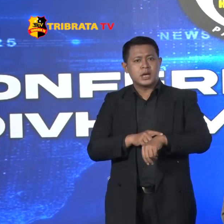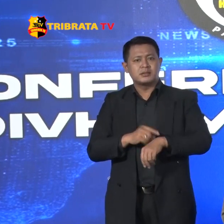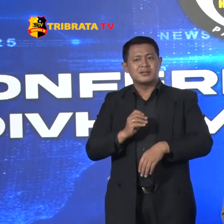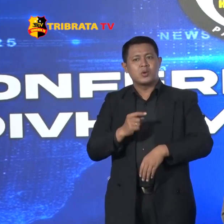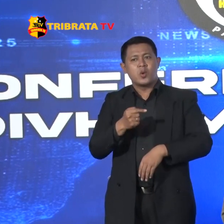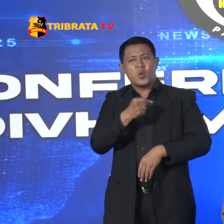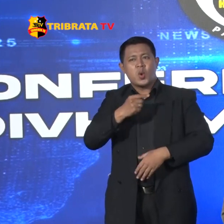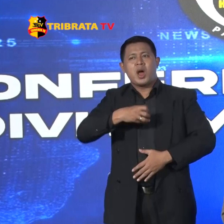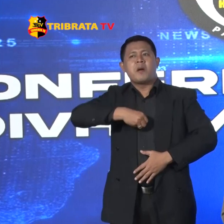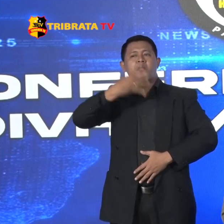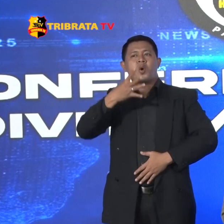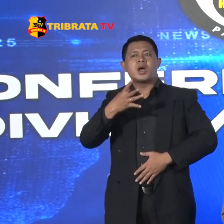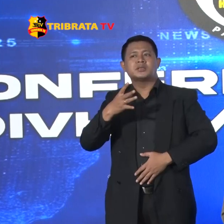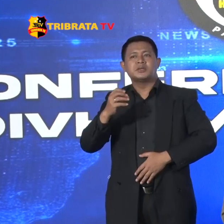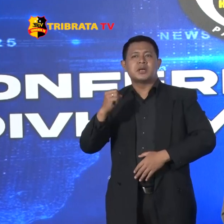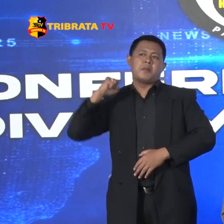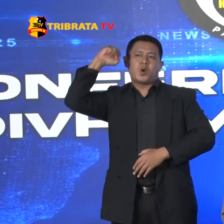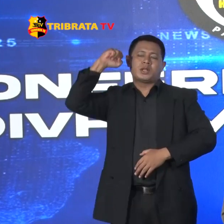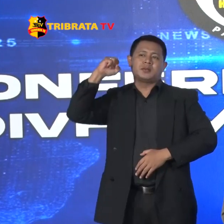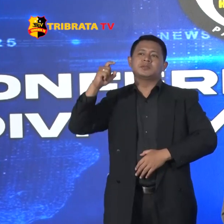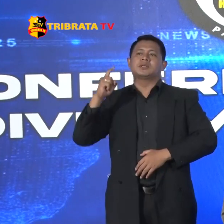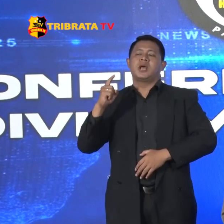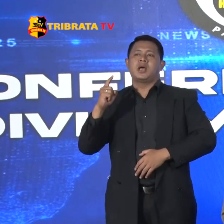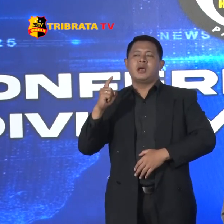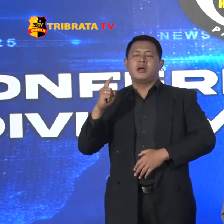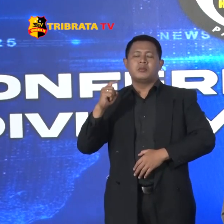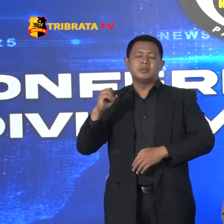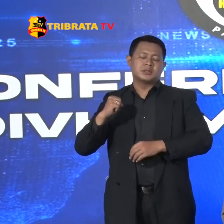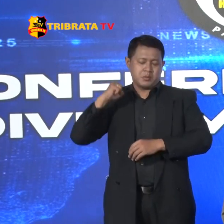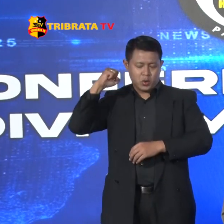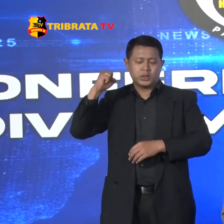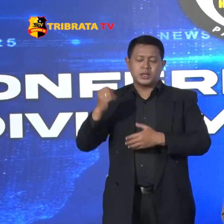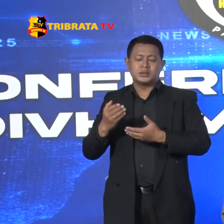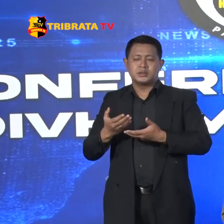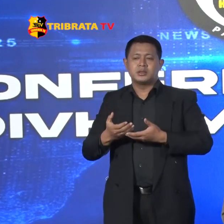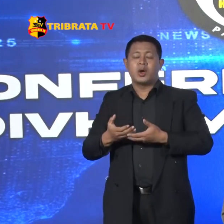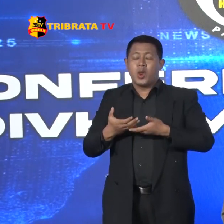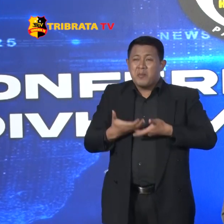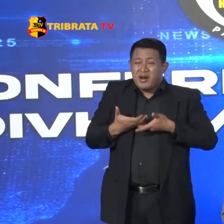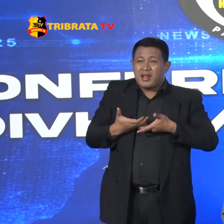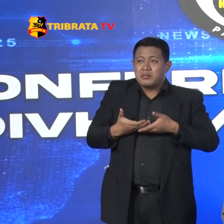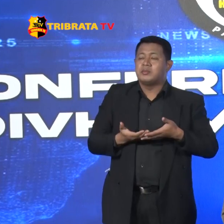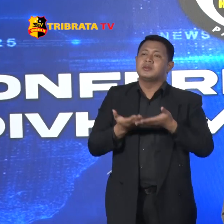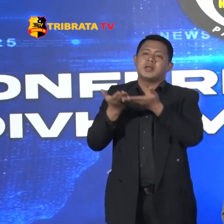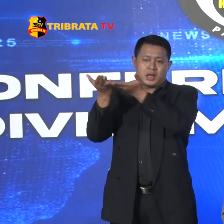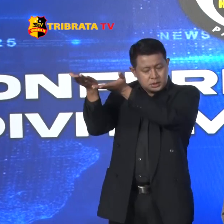Puas Melakukan Gugatan Itu Kita Menghargai Ya Jadi Kita Silahkan Mempersilahkan